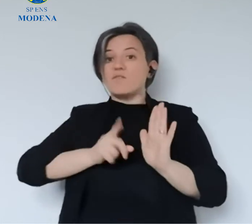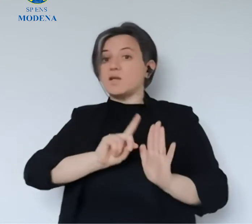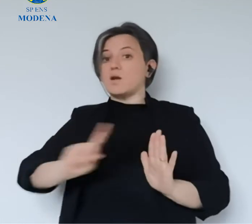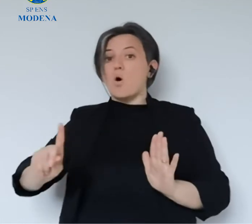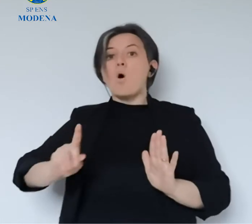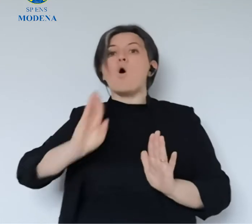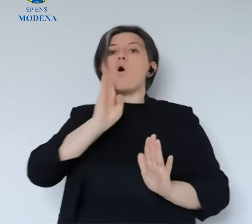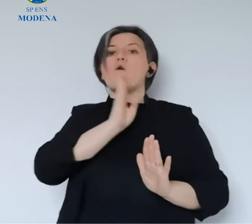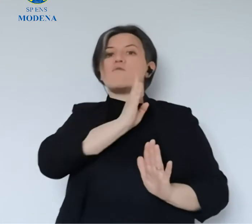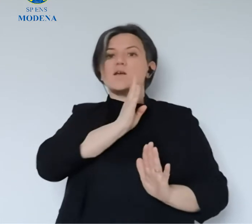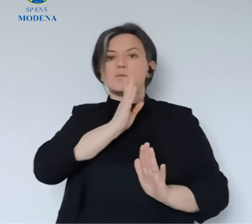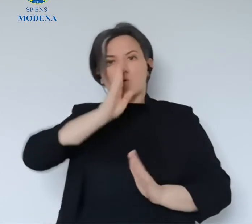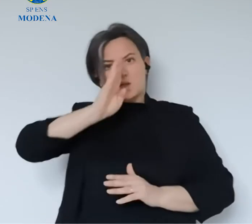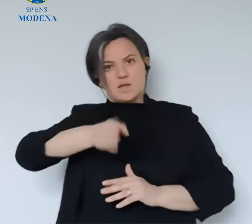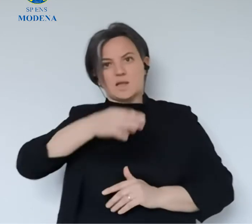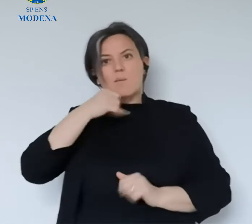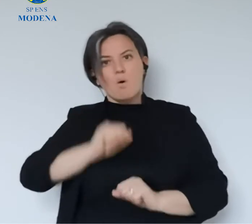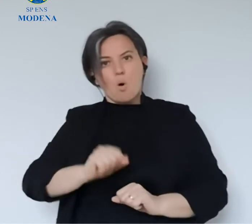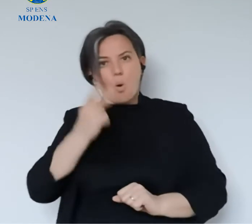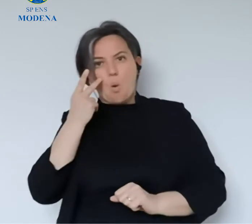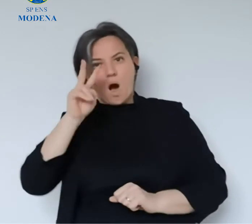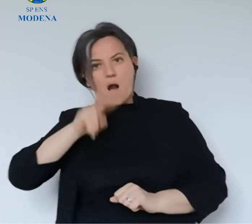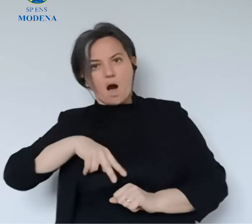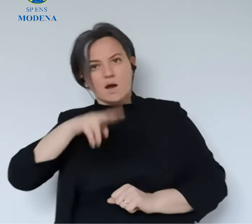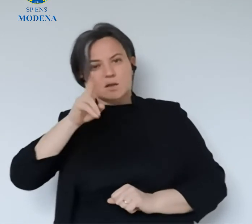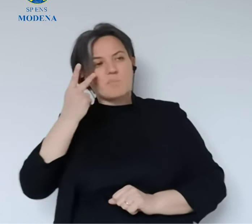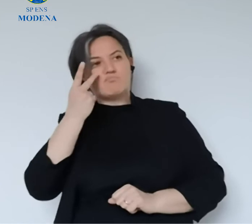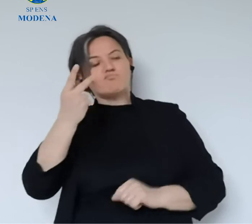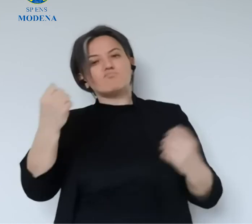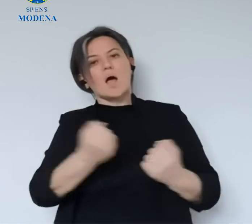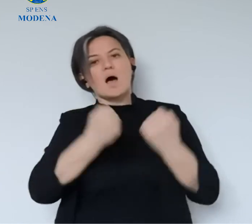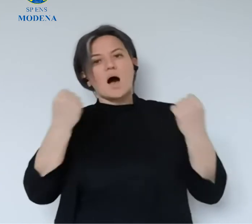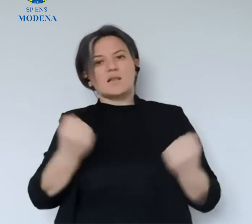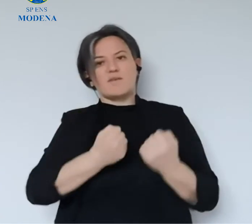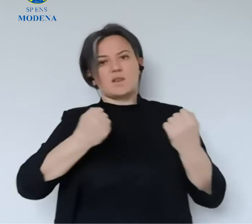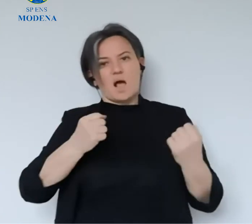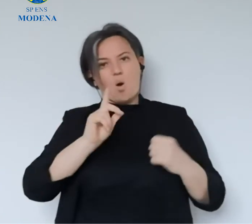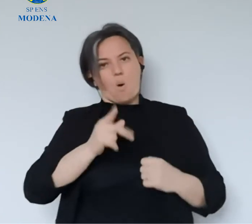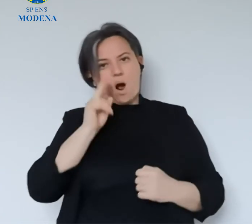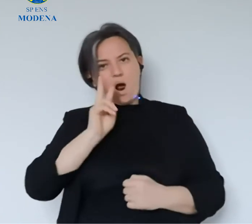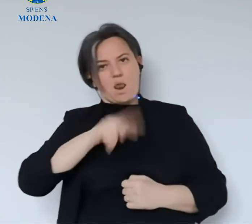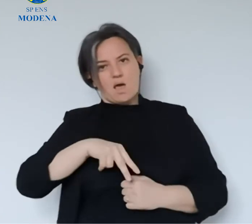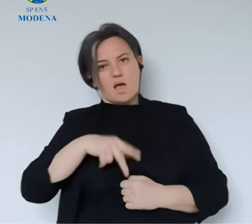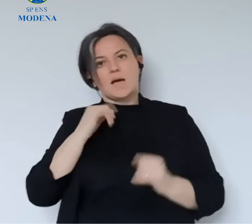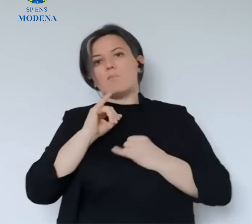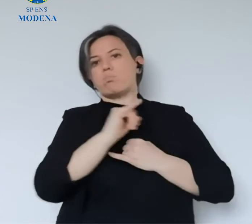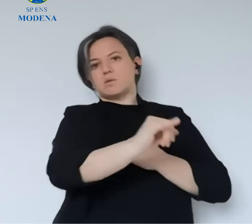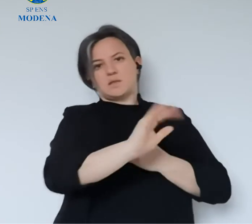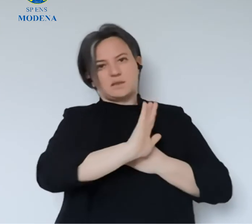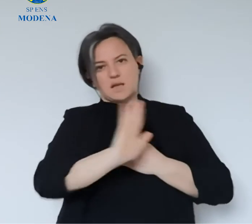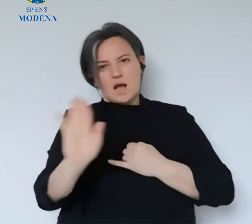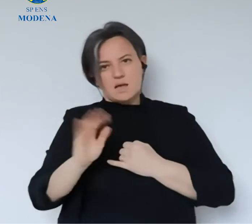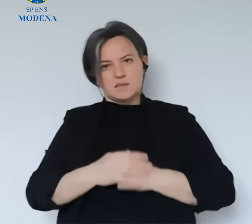non si verrà sotto il municipio, potrete collegarvi alle pagine social per vedere quello che sarà